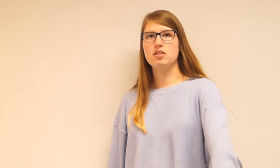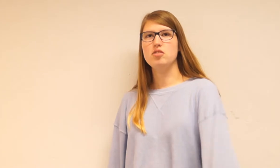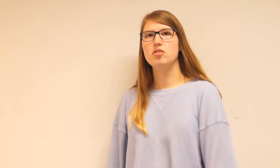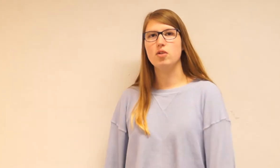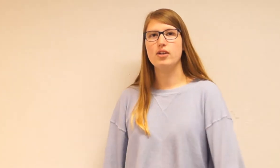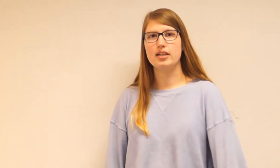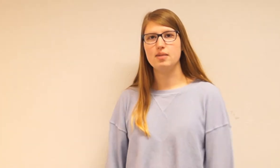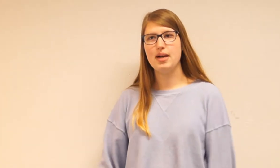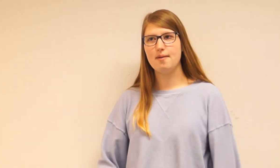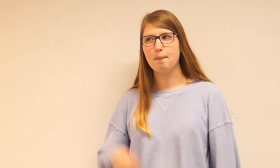Hvor vi har et klip her